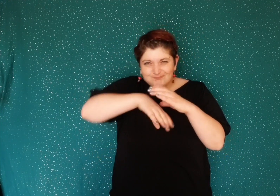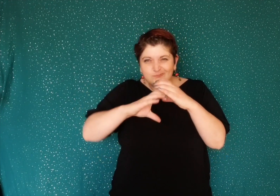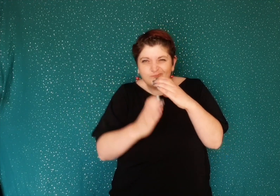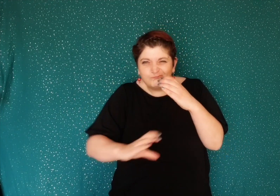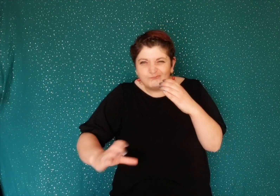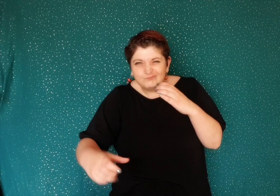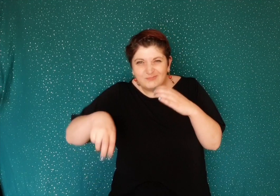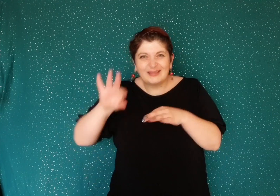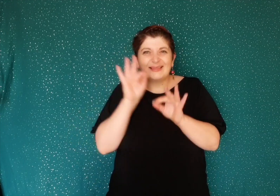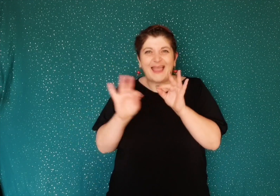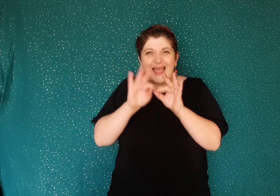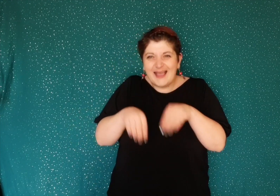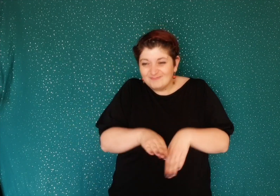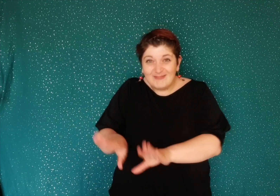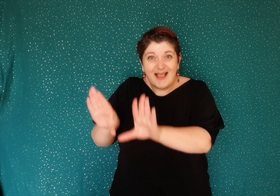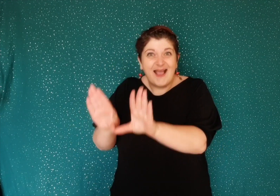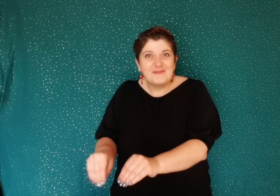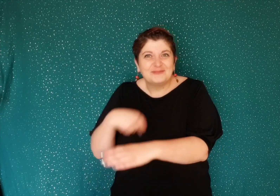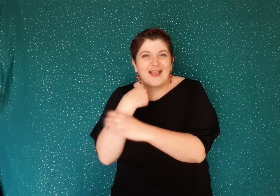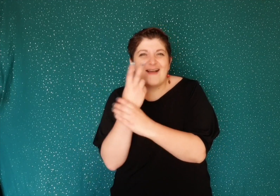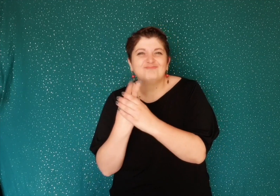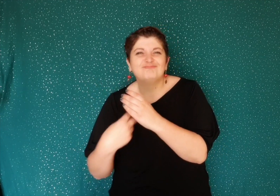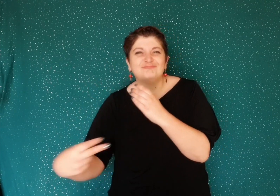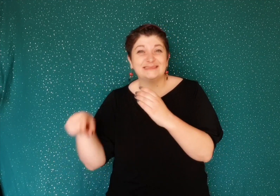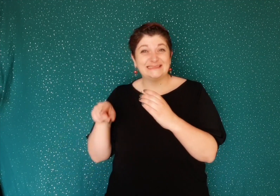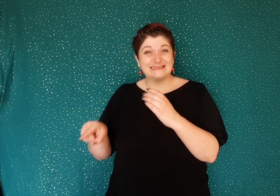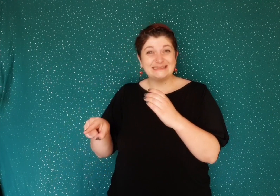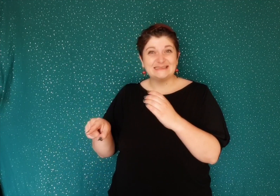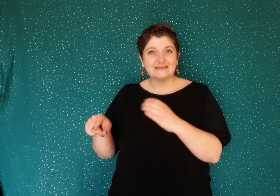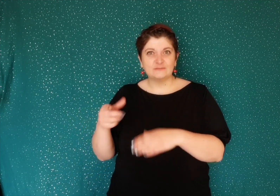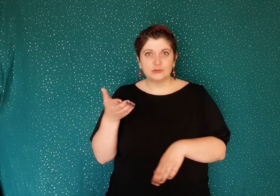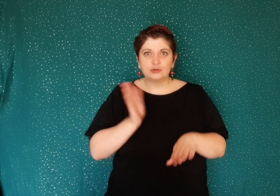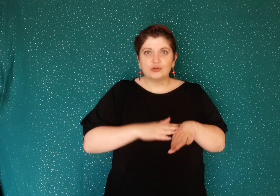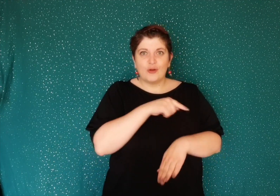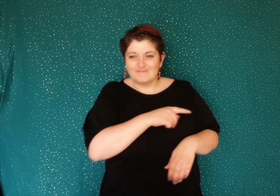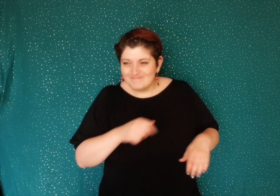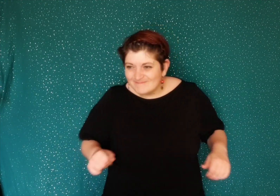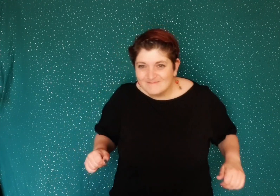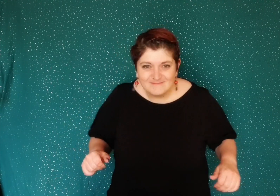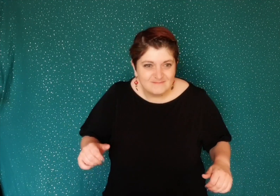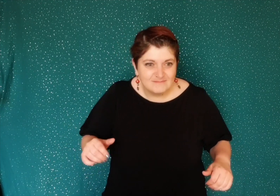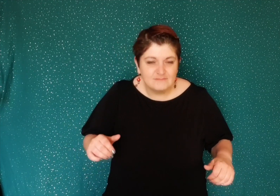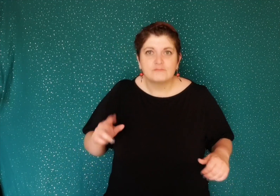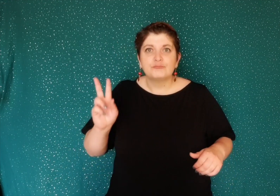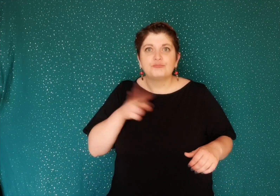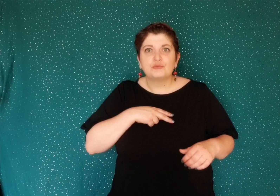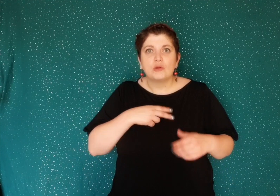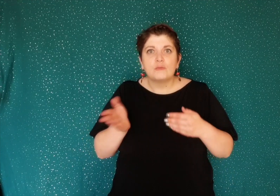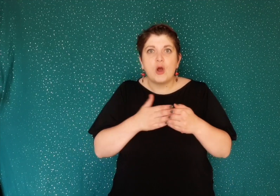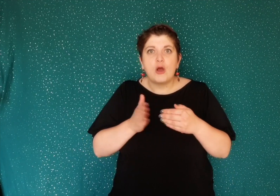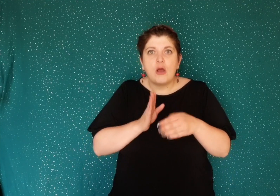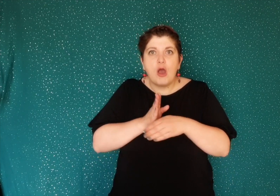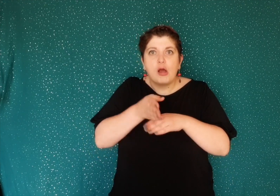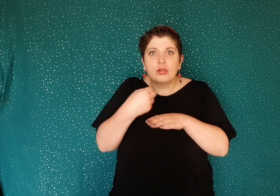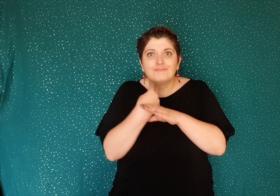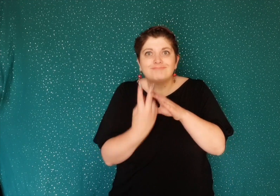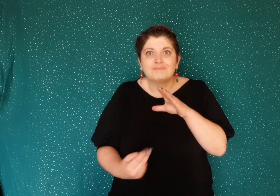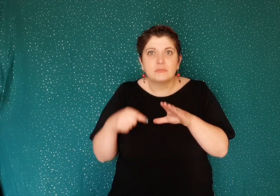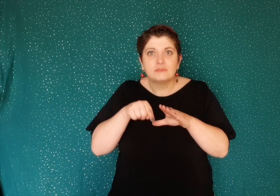mais quand il arrive devant son terrier impossible de trouver